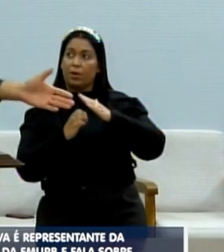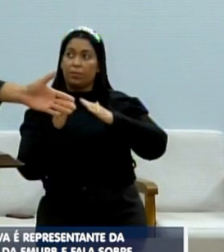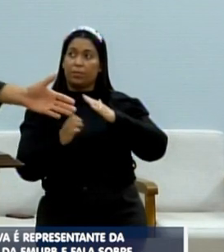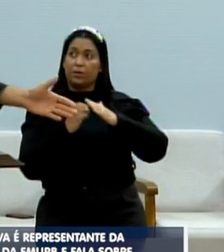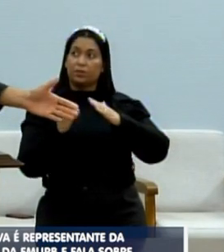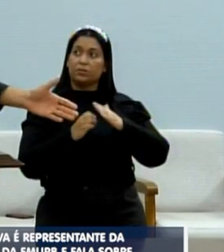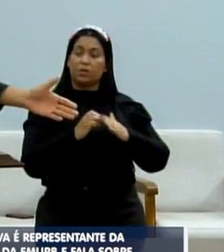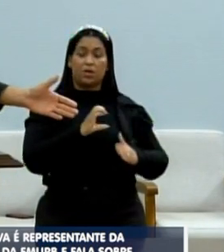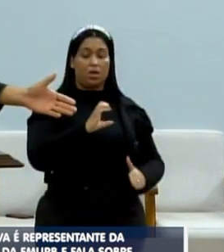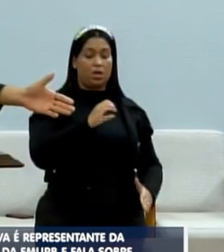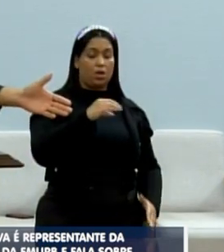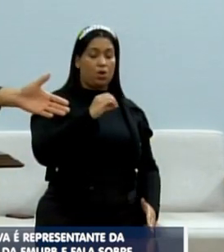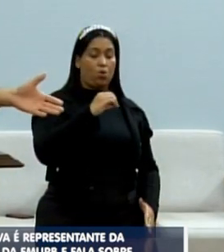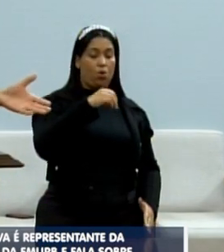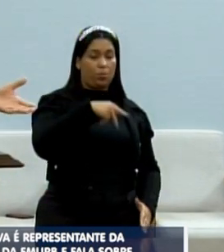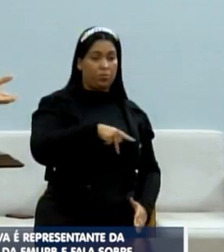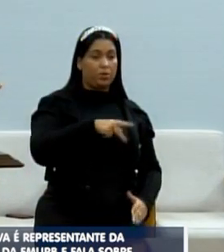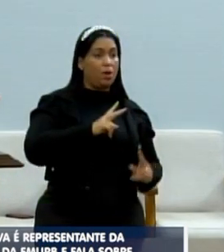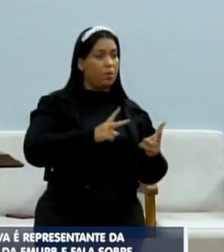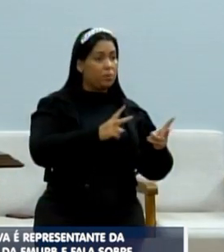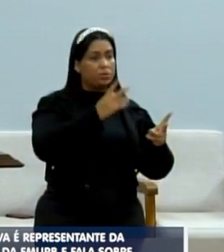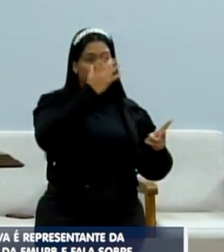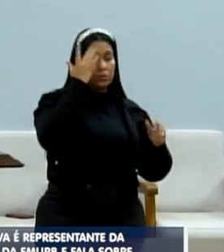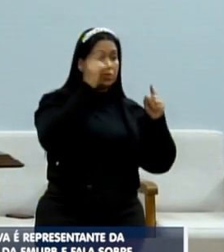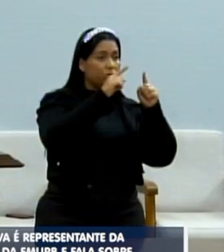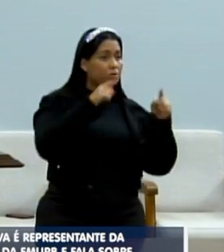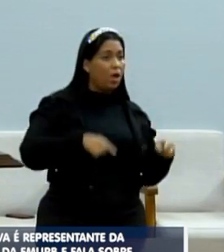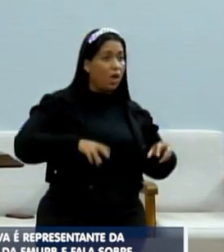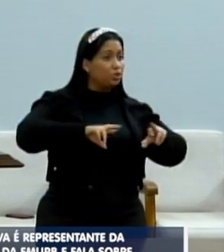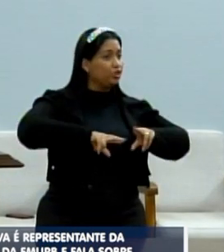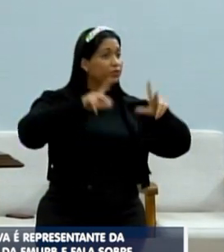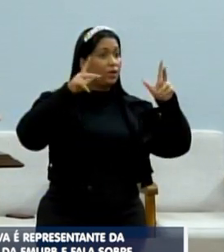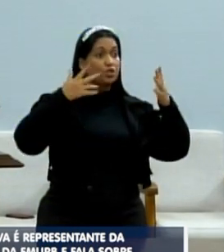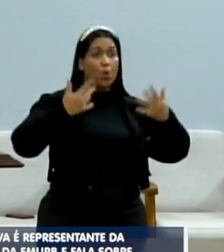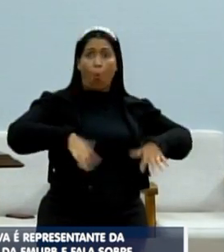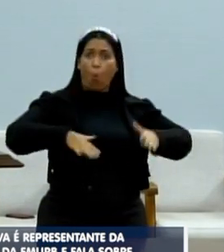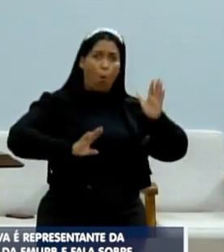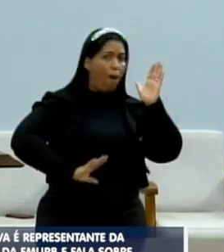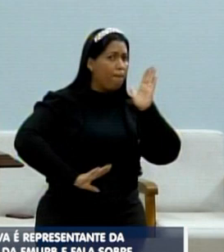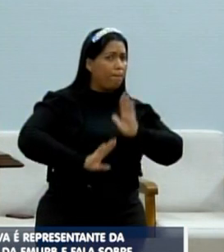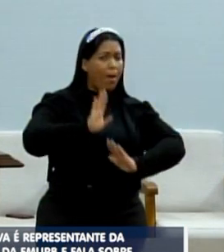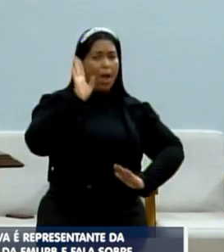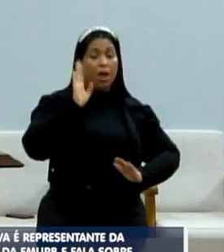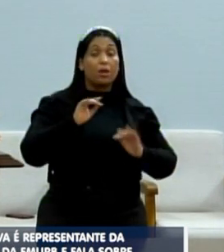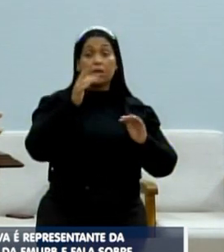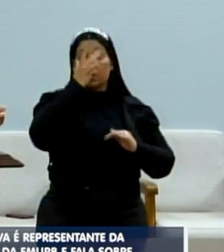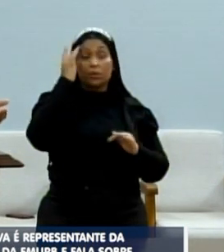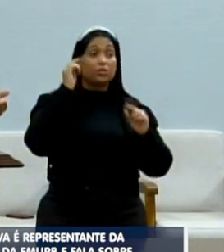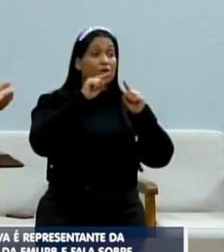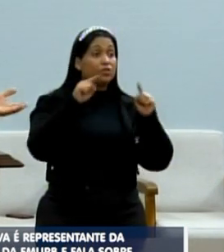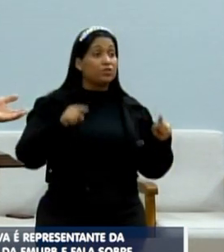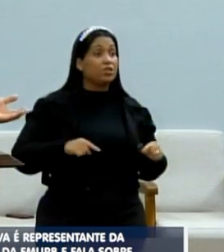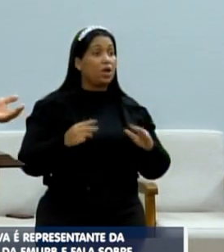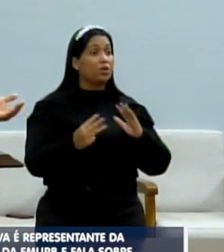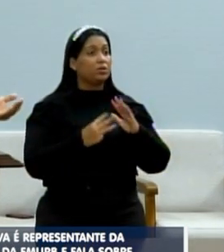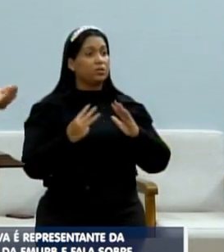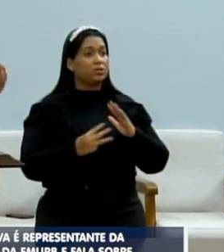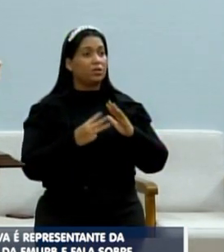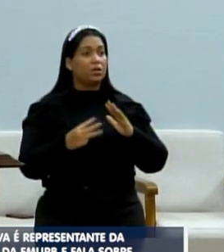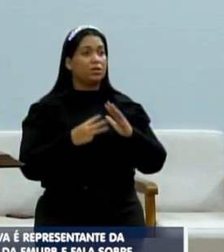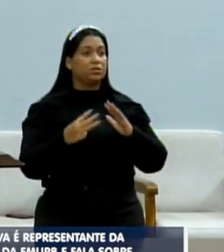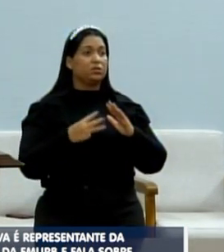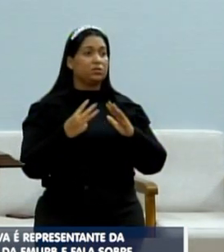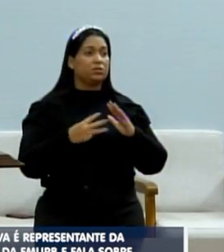igual na Incop, você viu o mesmo servidor, a diferença é gritante. E um funcionário terceirizado é ainda pior ainda, a gente